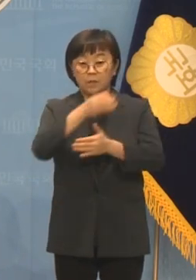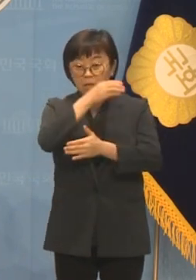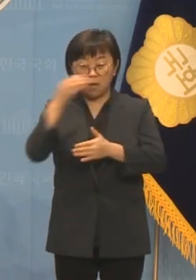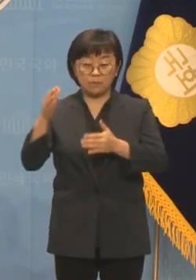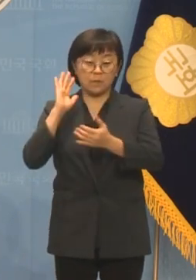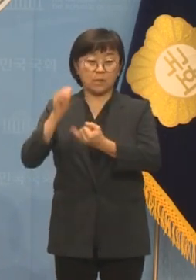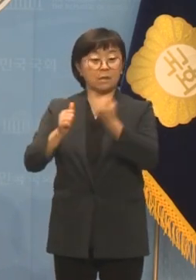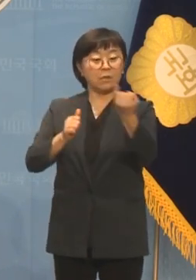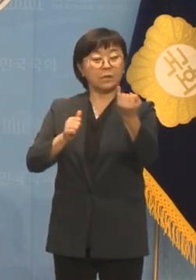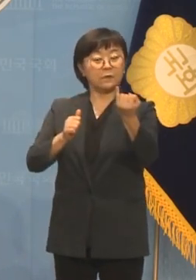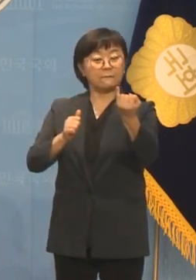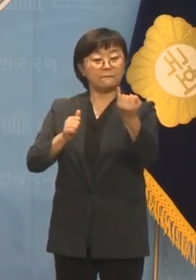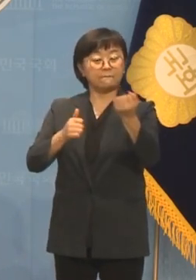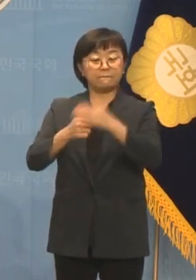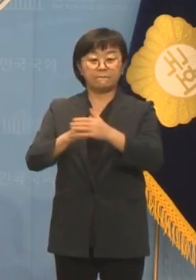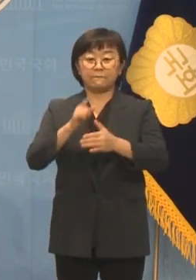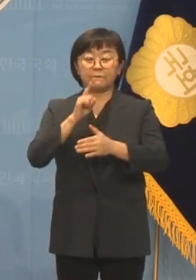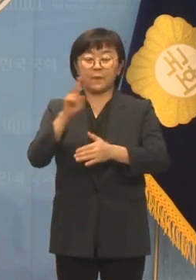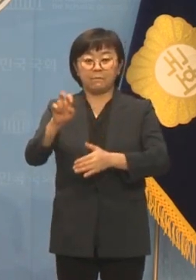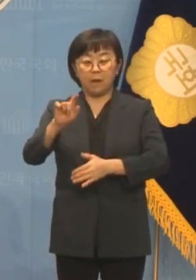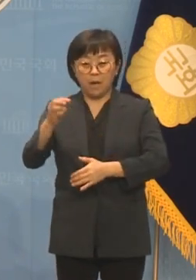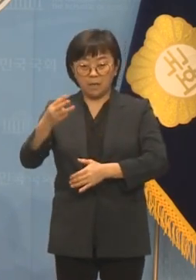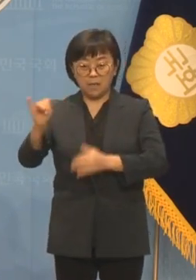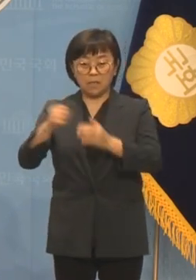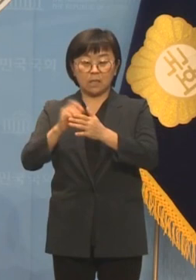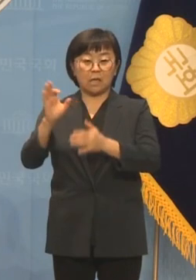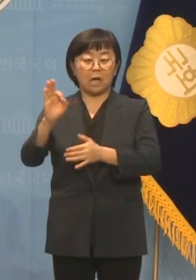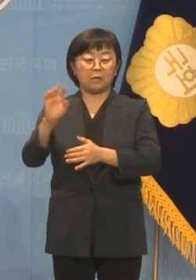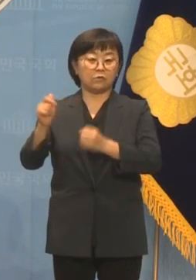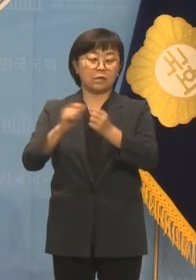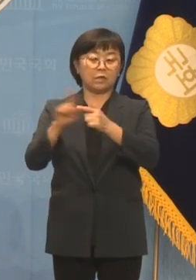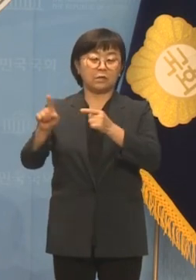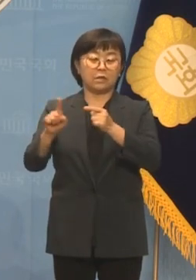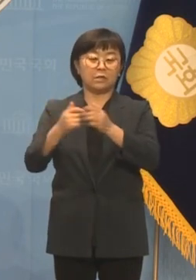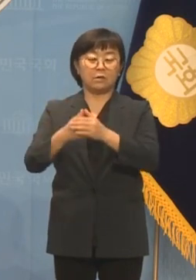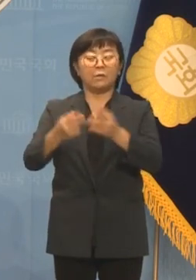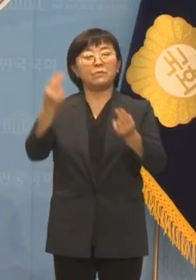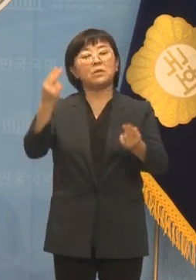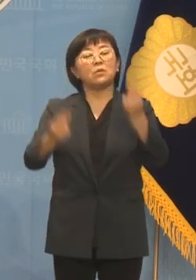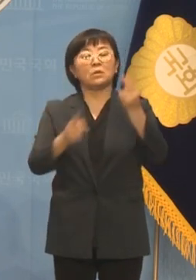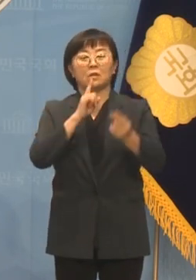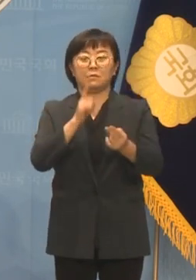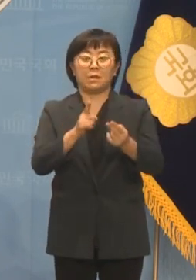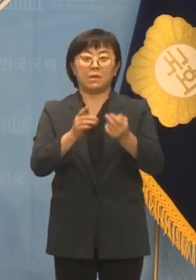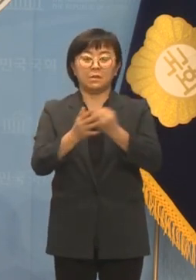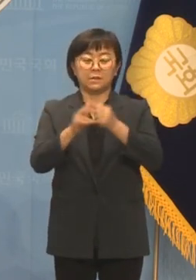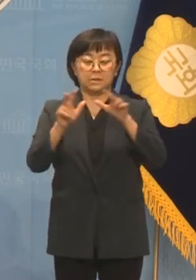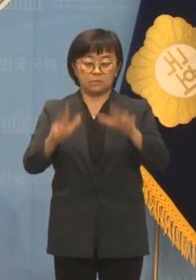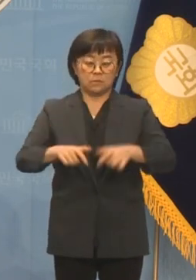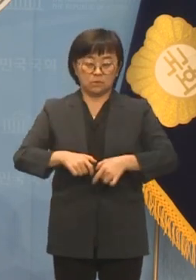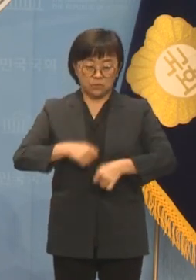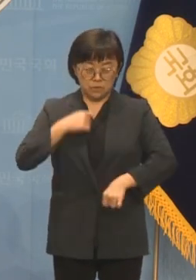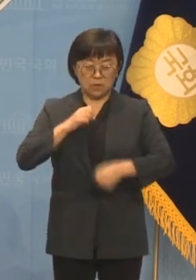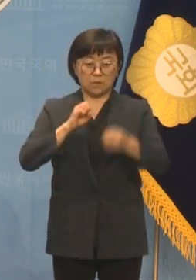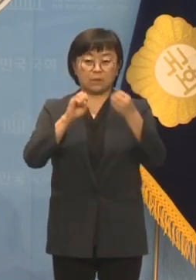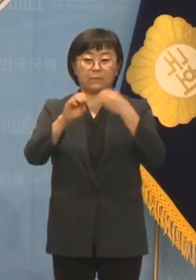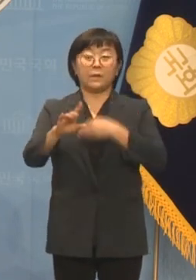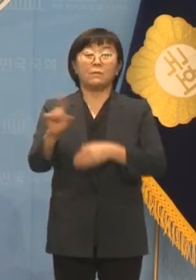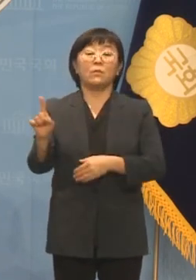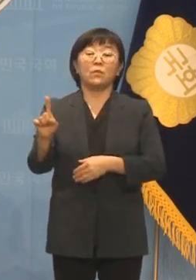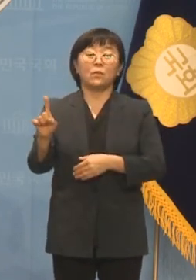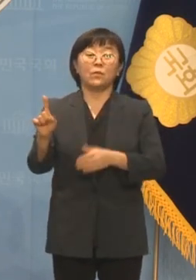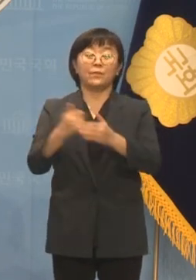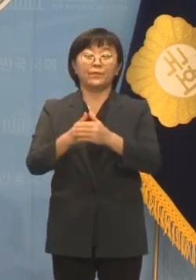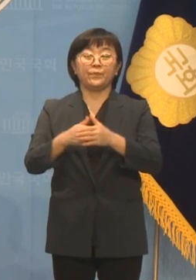김건희 여사를 마리앙투아네트에 빗대해 벌어진 사달 아닙니까? 지금이라도 솔직히 답해보십시오.